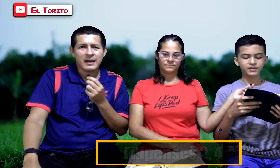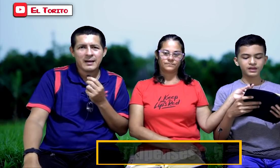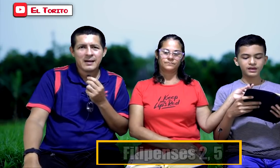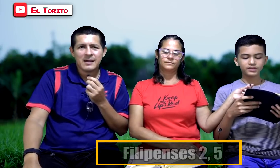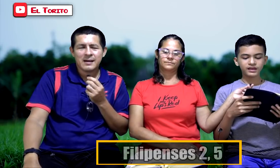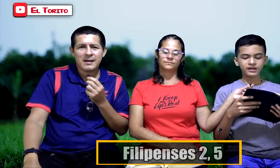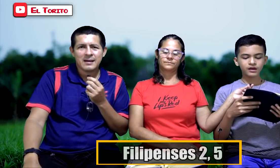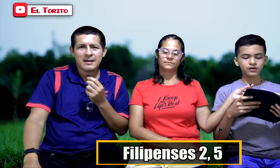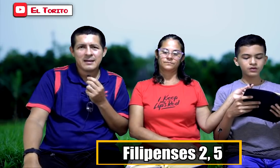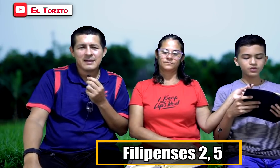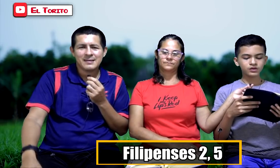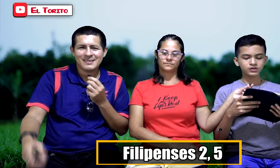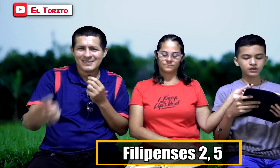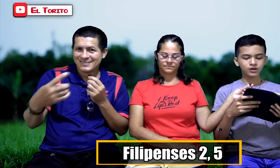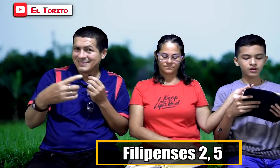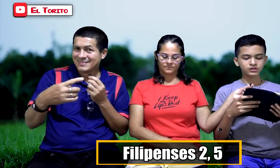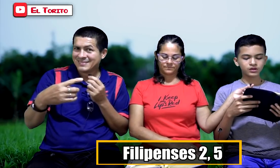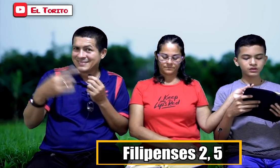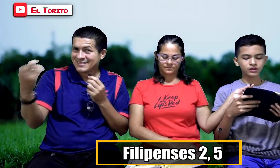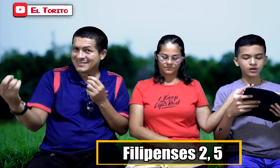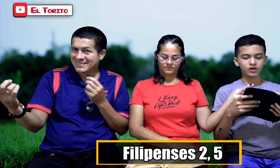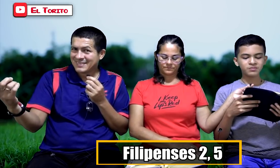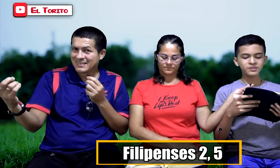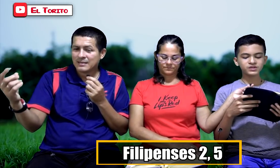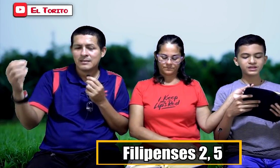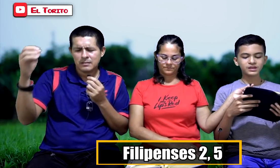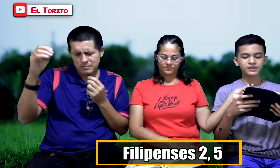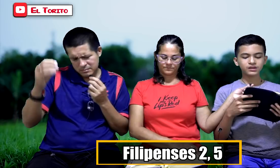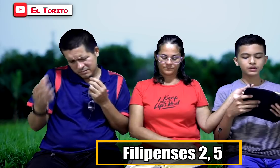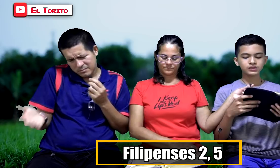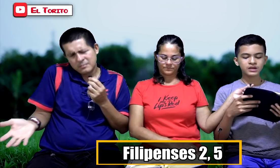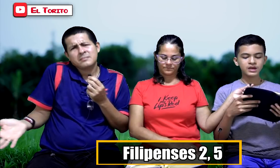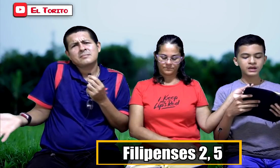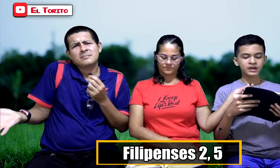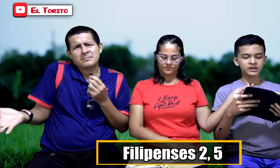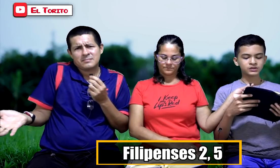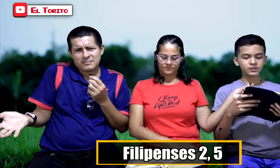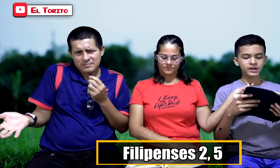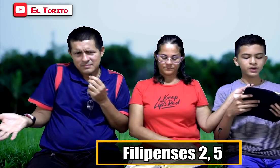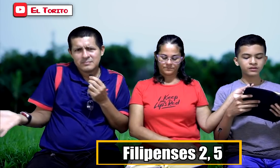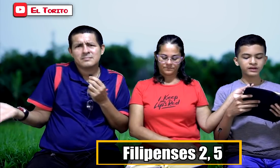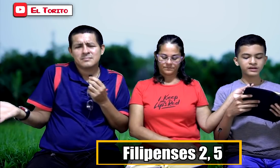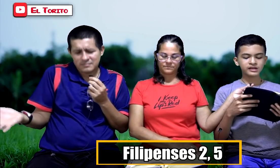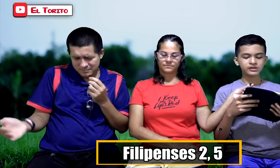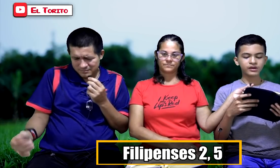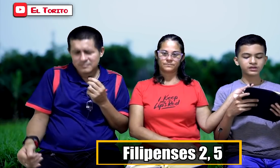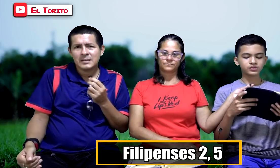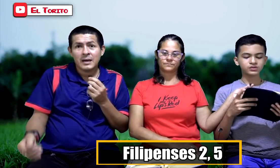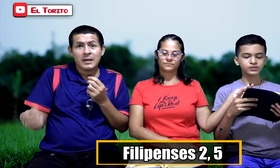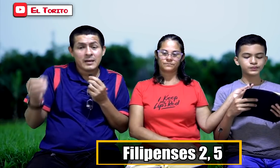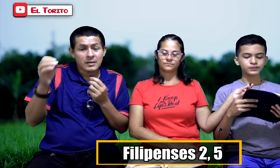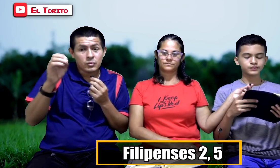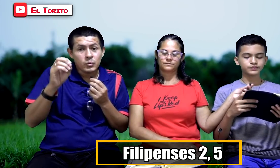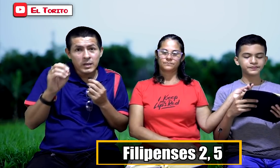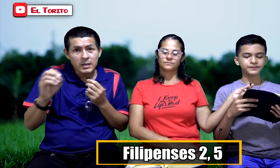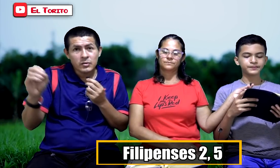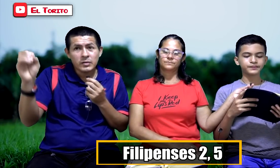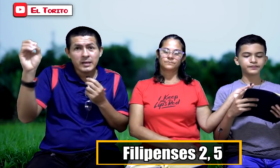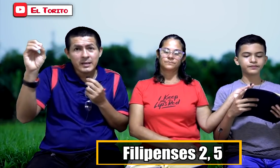Tenga unos con los otros los mismos sentimientos que estuvieron en Cristo Jesús. Que estuvieron en